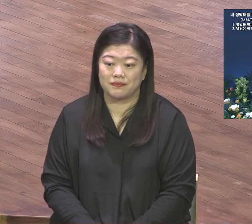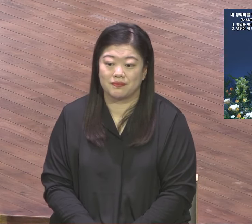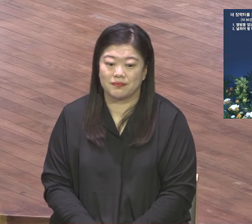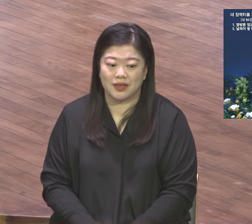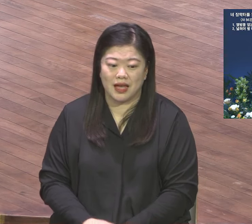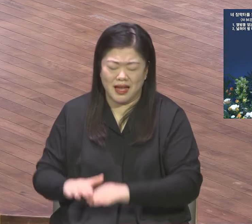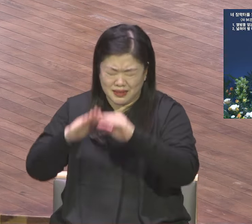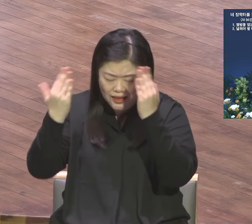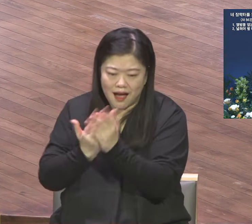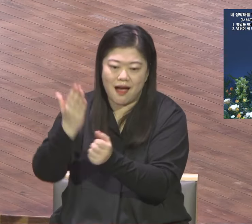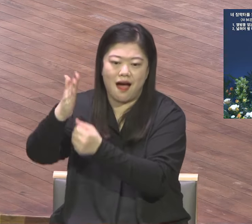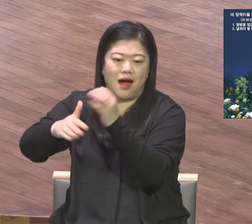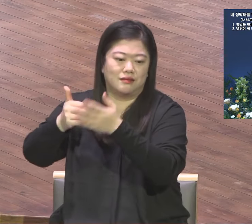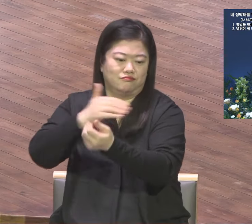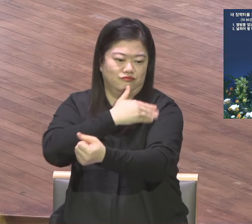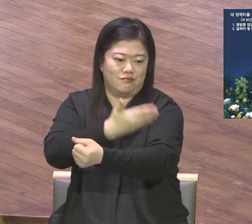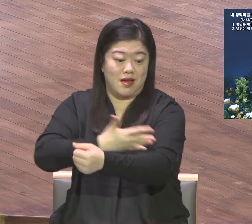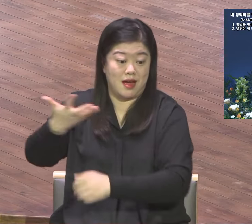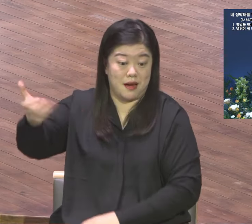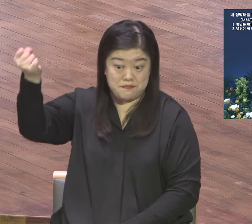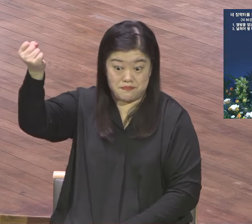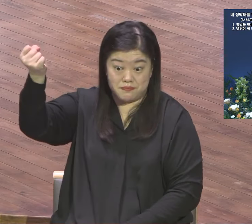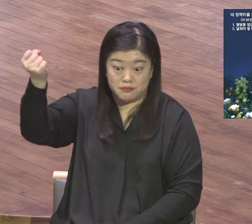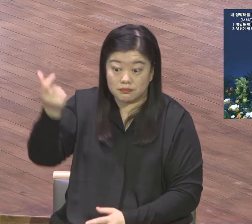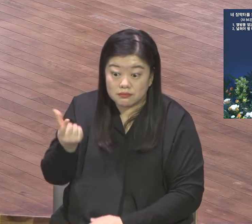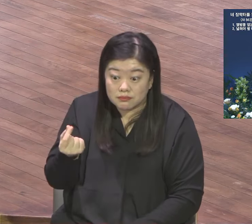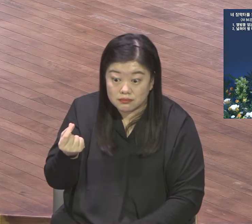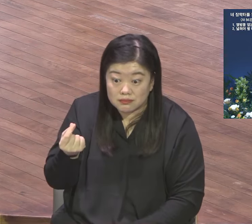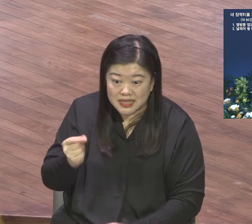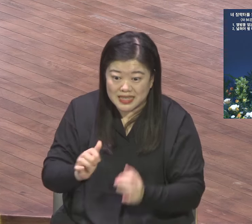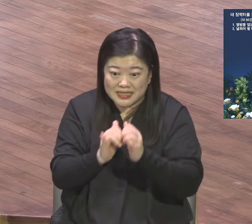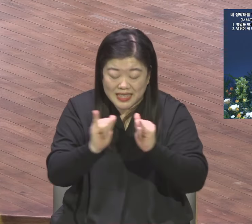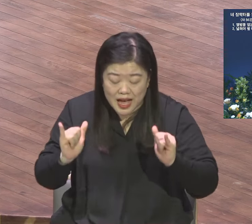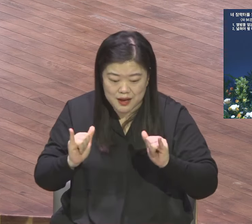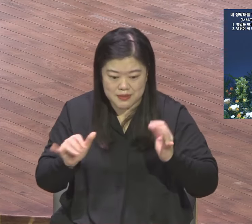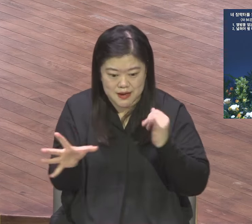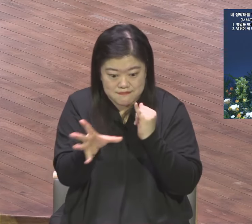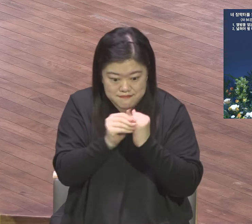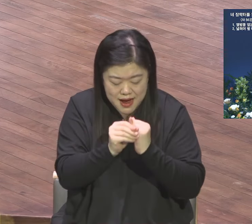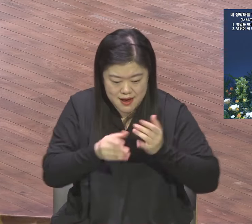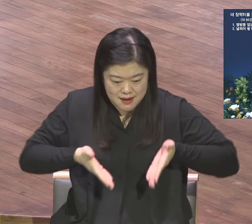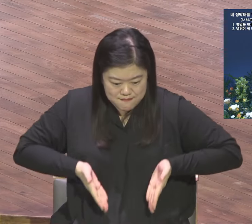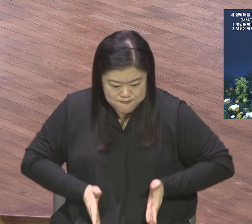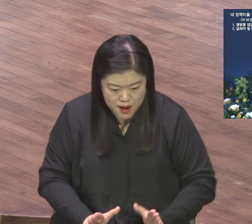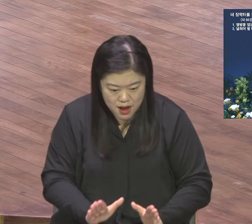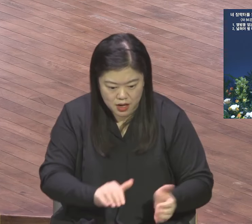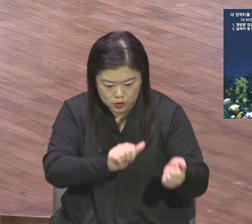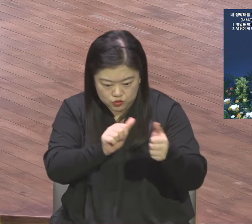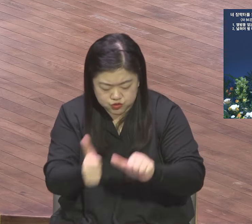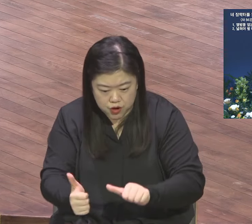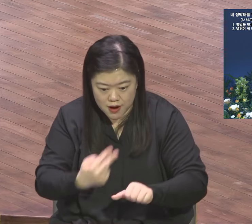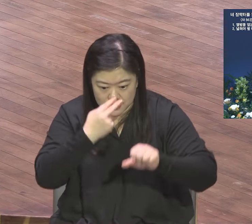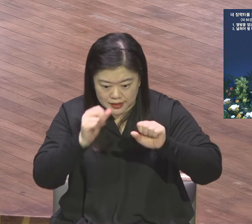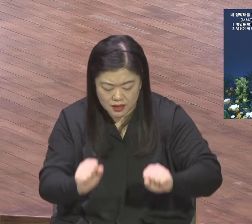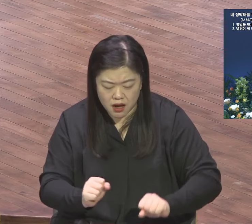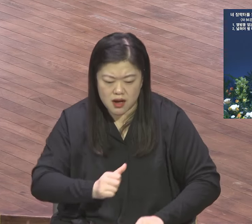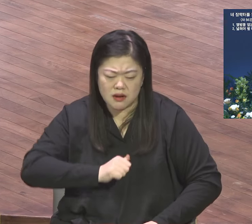달려있어요 사람을 높게 하고 낮게 하고 크고 작게 하고 귀하게 하고 천하게 하고 부하게 하고 가난하게 하고